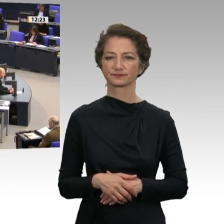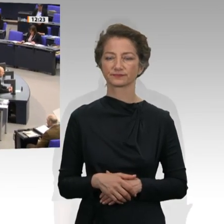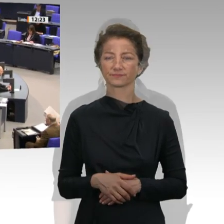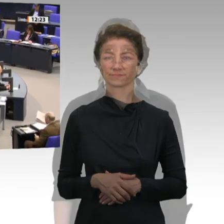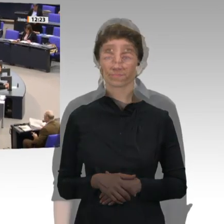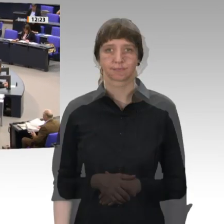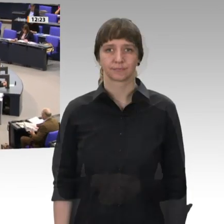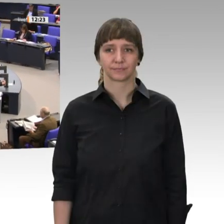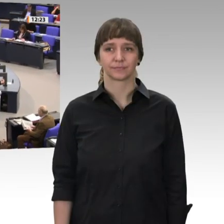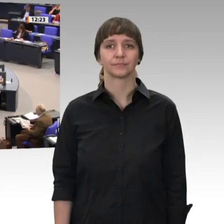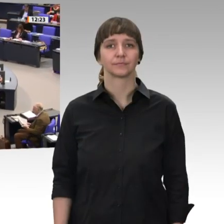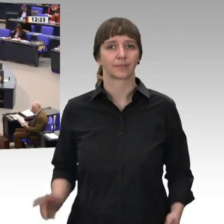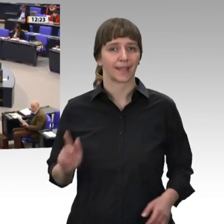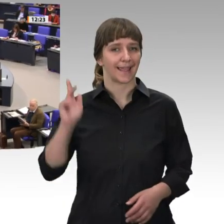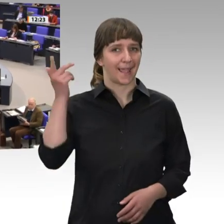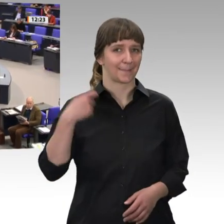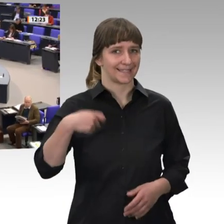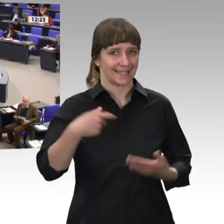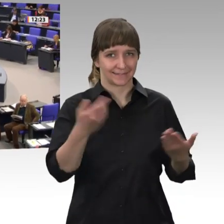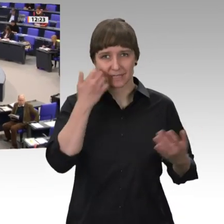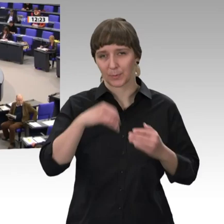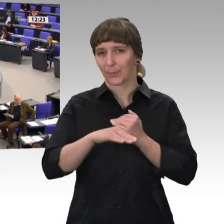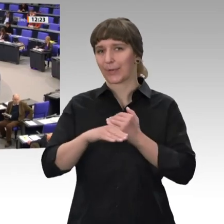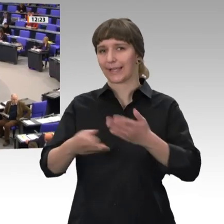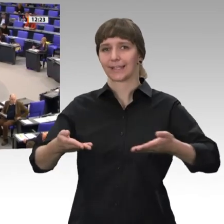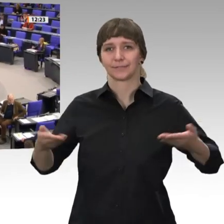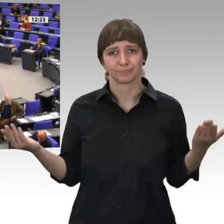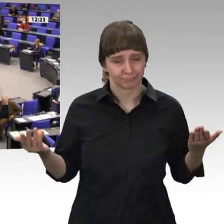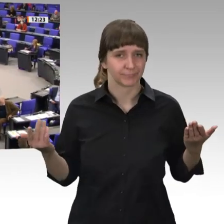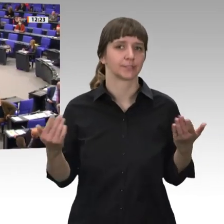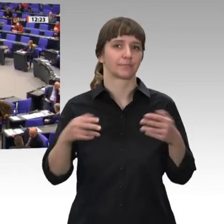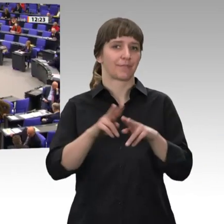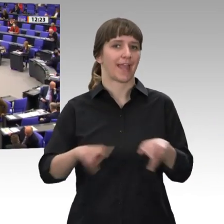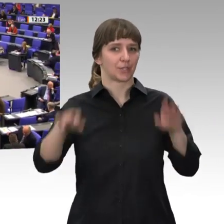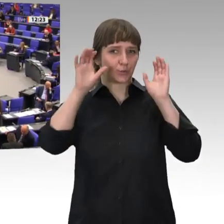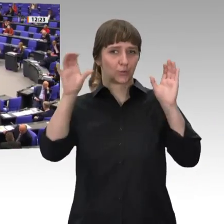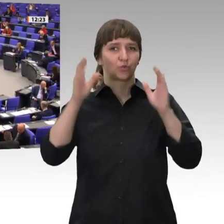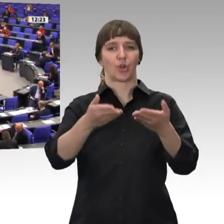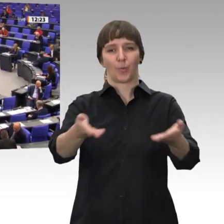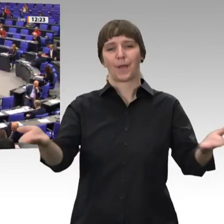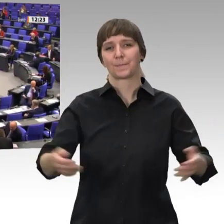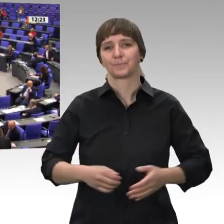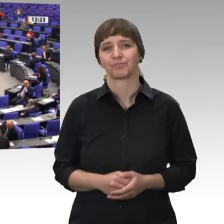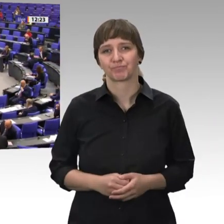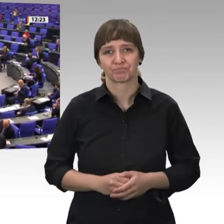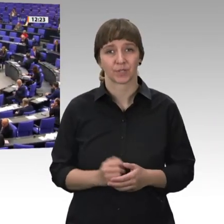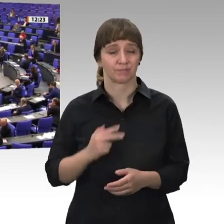Herr Präsident! Liebe Kolleginnen und Kollegen! Verehrte Zuschauer! Der Sozialstaat beweist sich nicht nur in guten Zeiten.